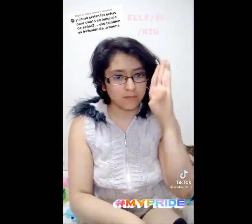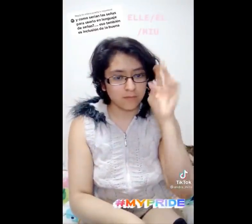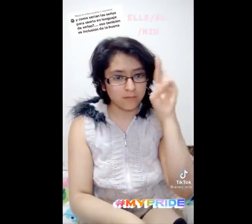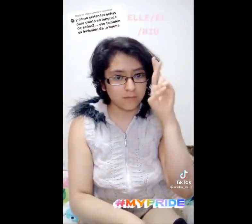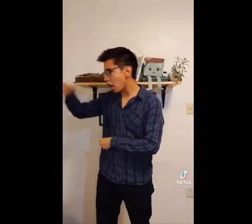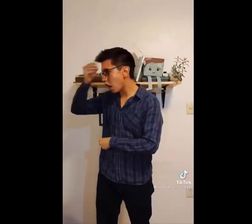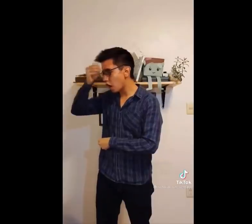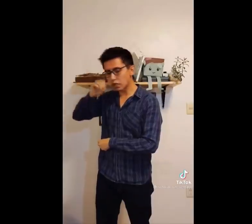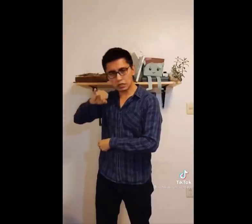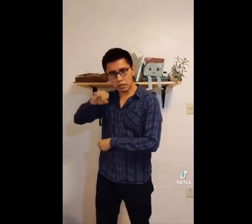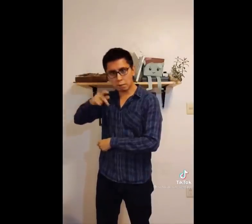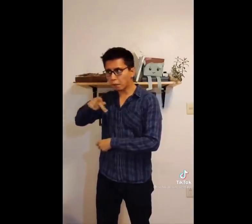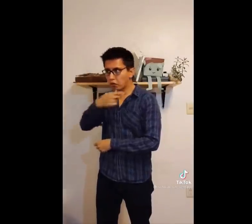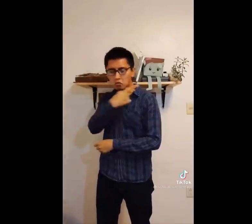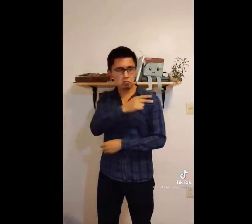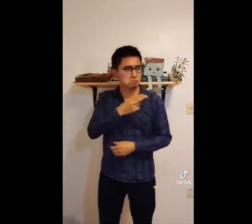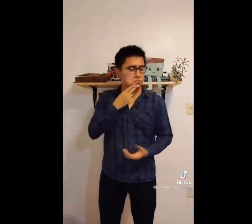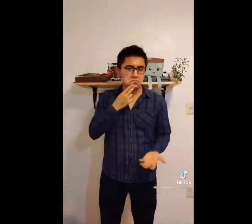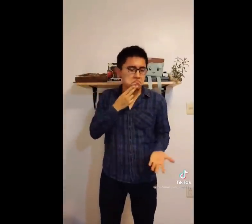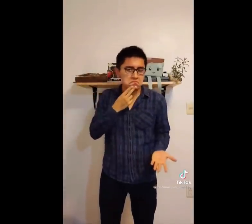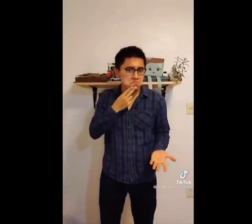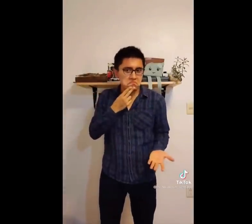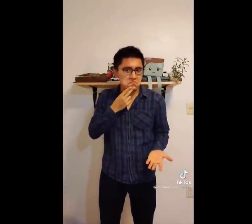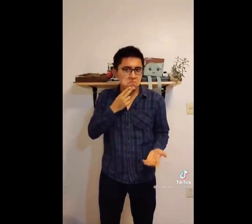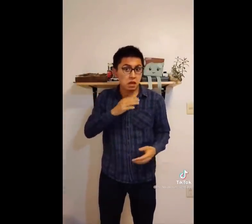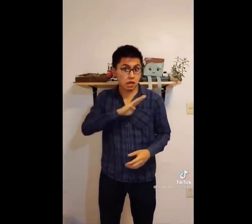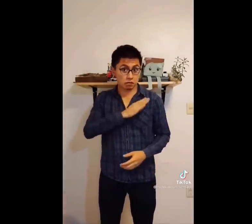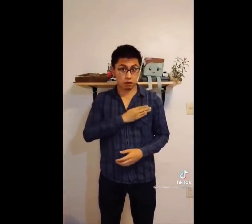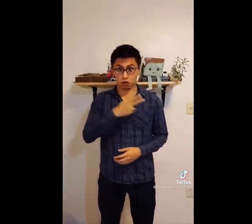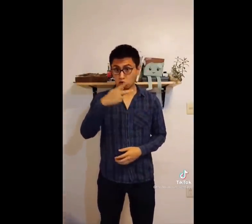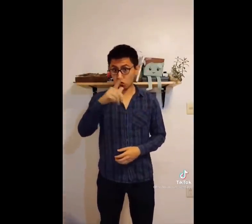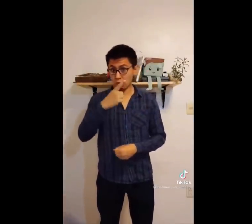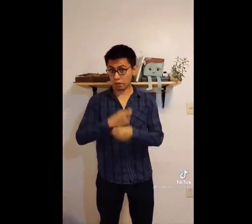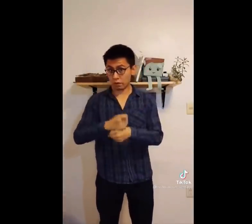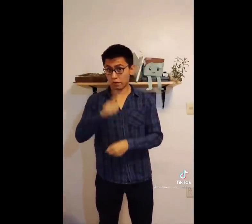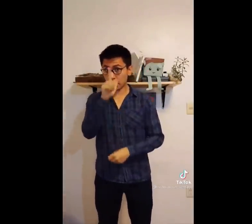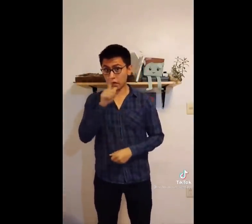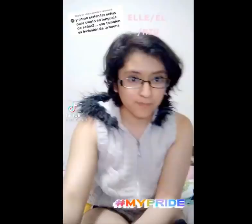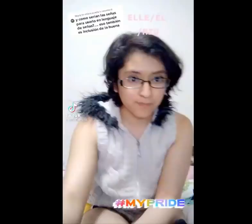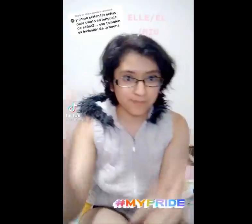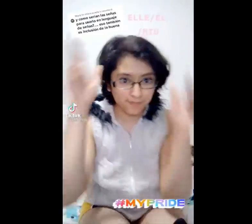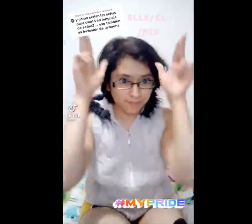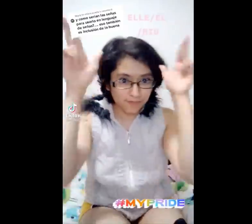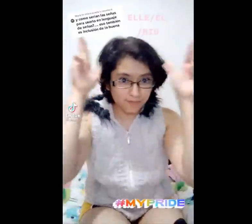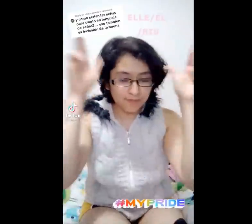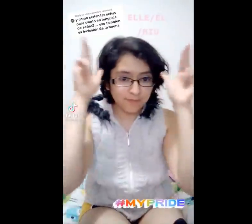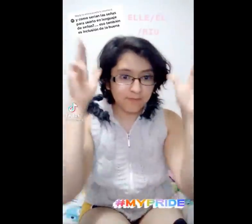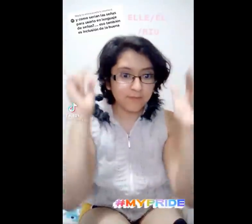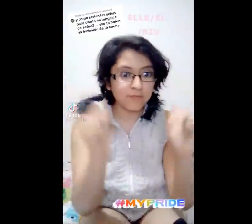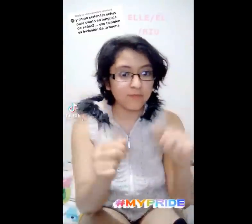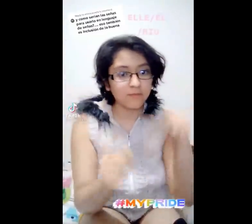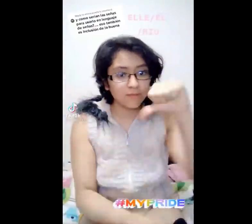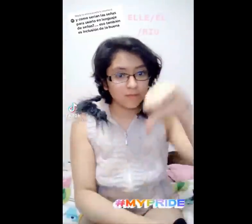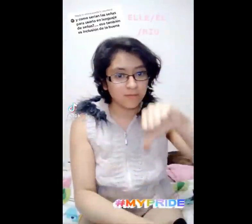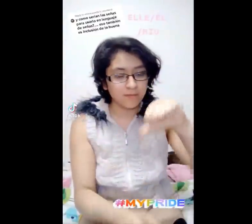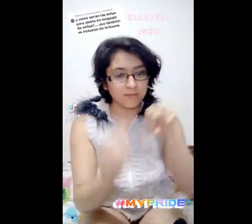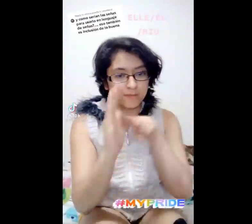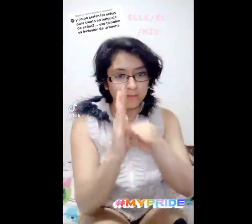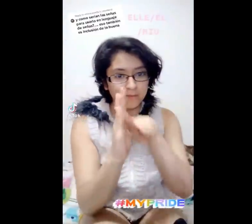TikToker dijo que estaba mal así que pidió tener más responsabilidad. Hola, en el video de